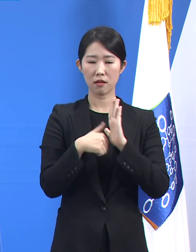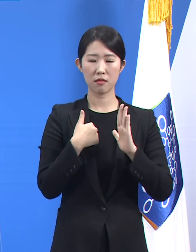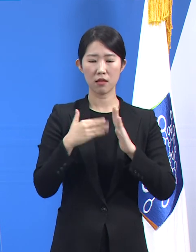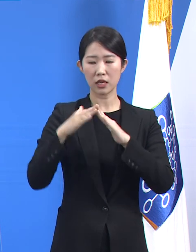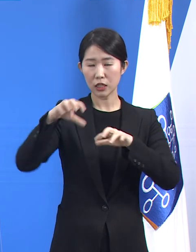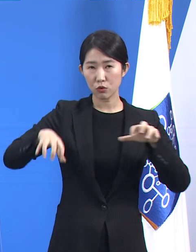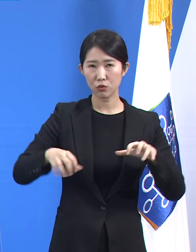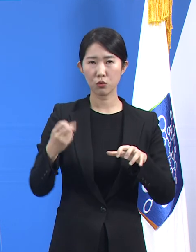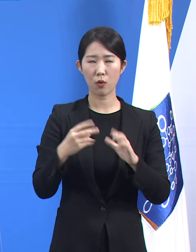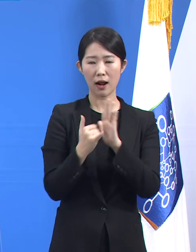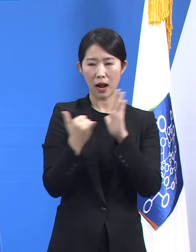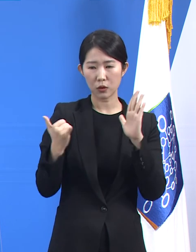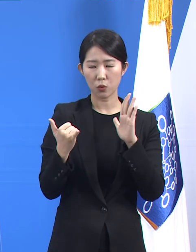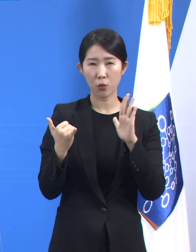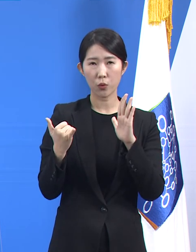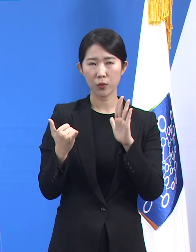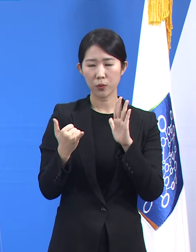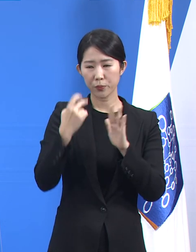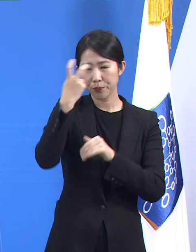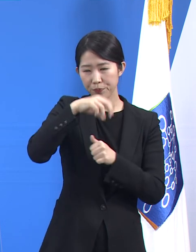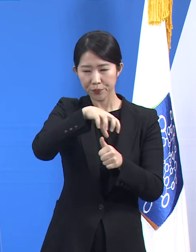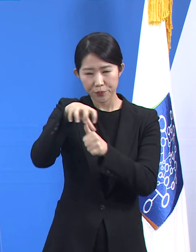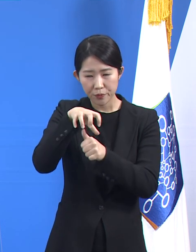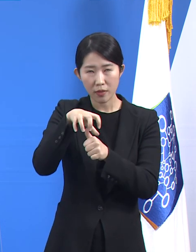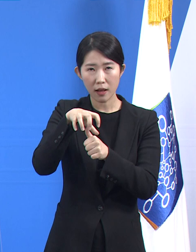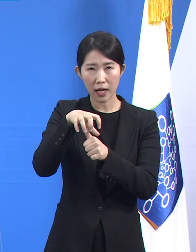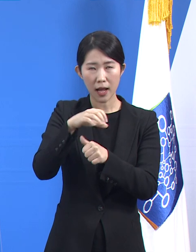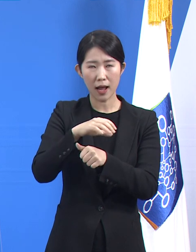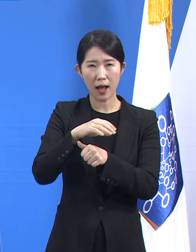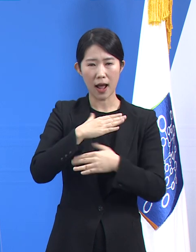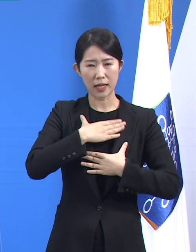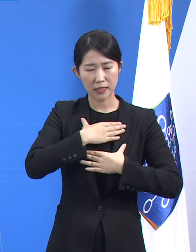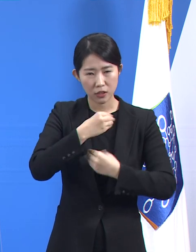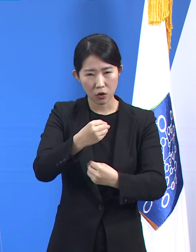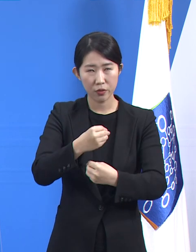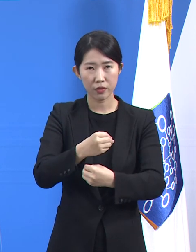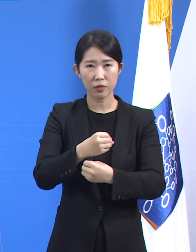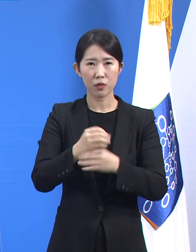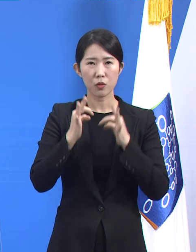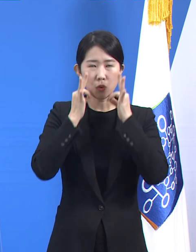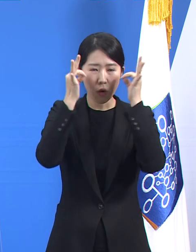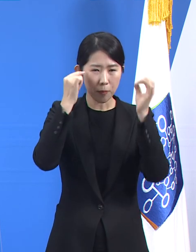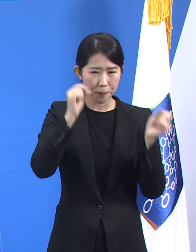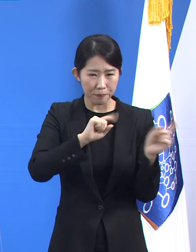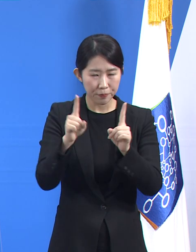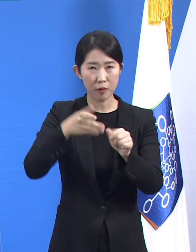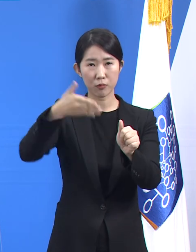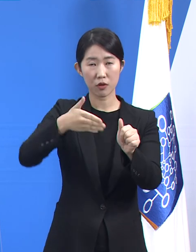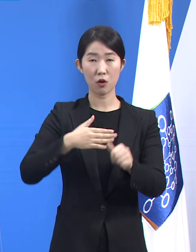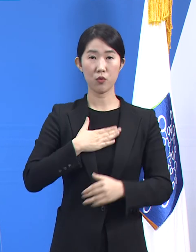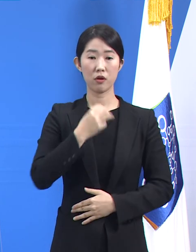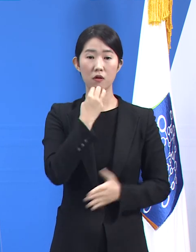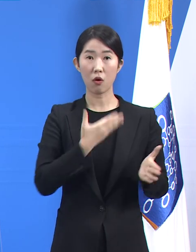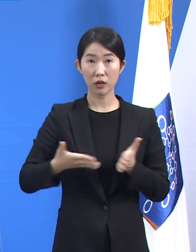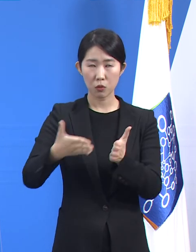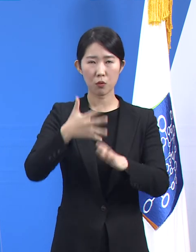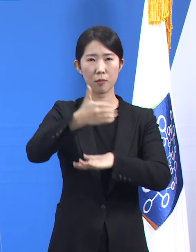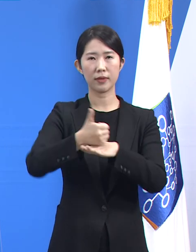우리의 집중력이 흐트러지지 않기를 바랍니다. 도도 끝까지 책임을 다하겠습니다. 감사합니다.